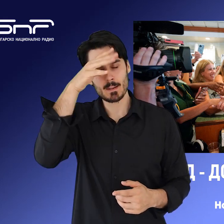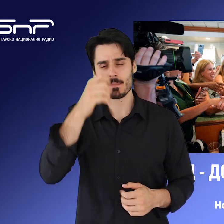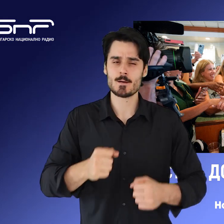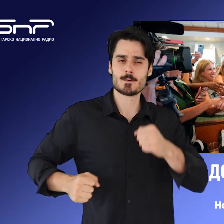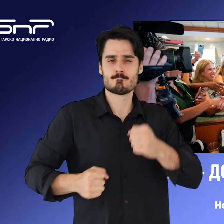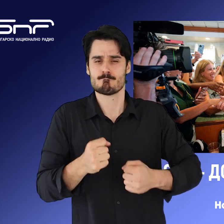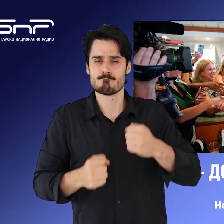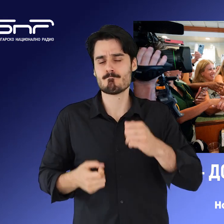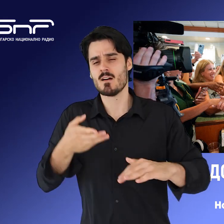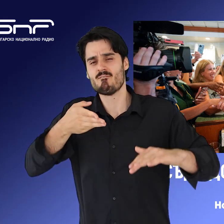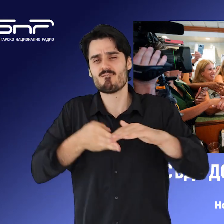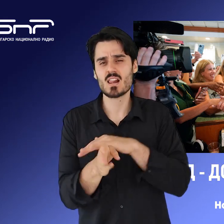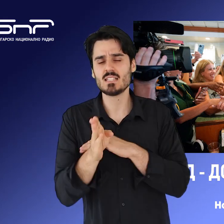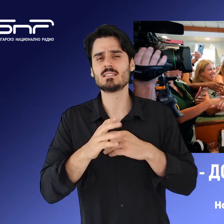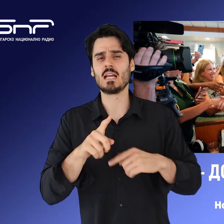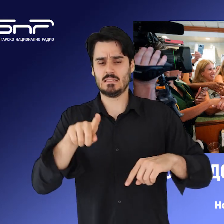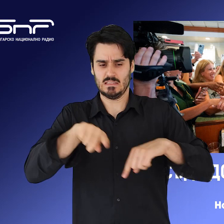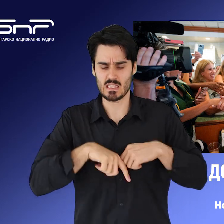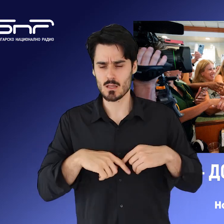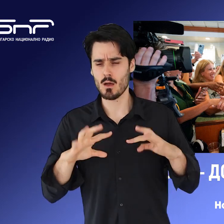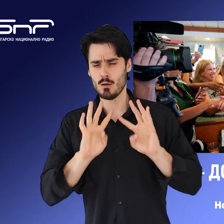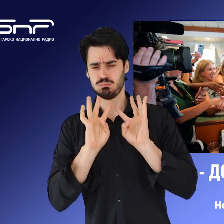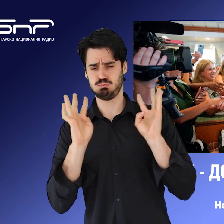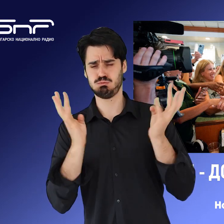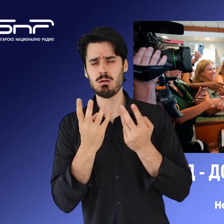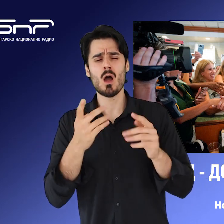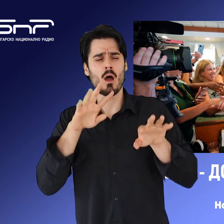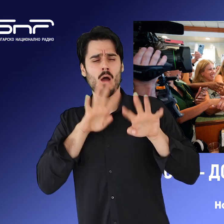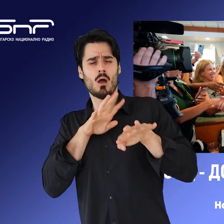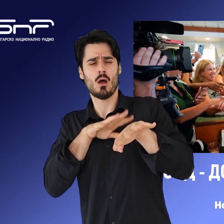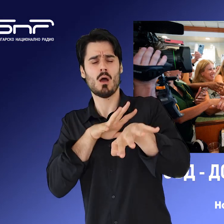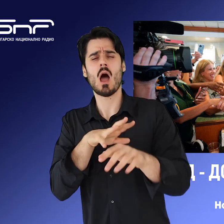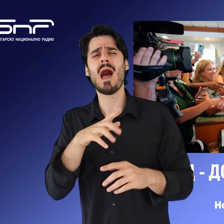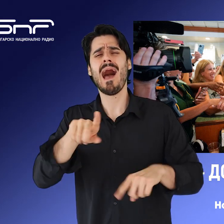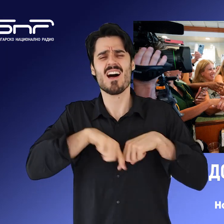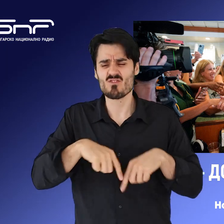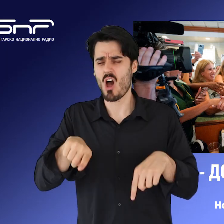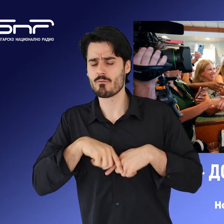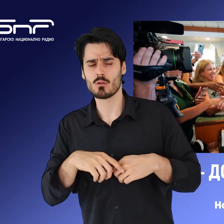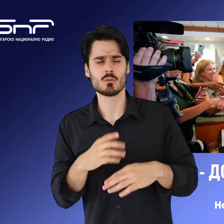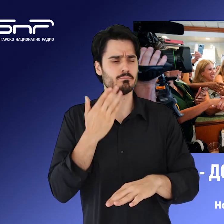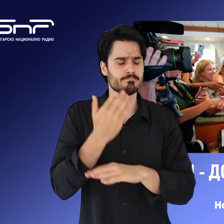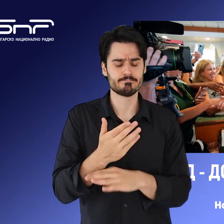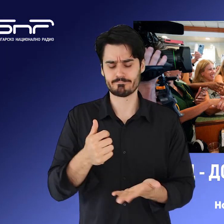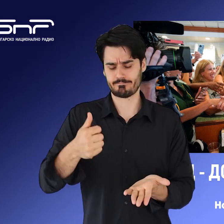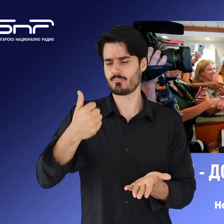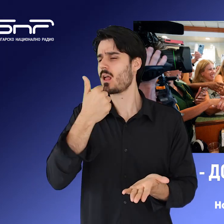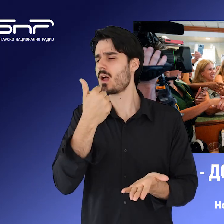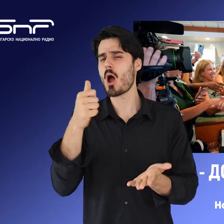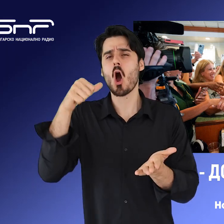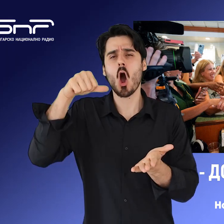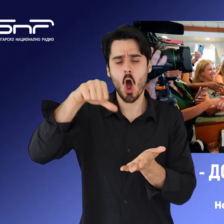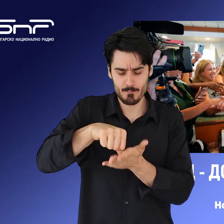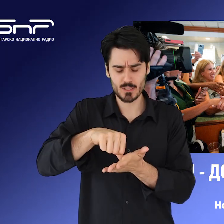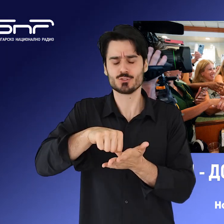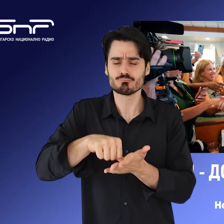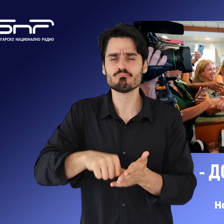Майамищата Флори да придружава само от адвокатите си. При пристигането си той формално беше арестуван и даде отпечатът си преди да бъде изправен пред съдия.